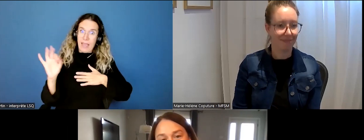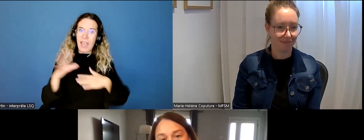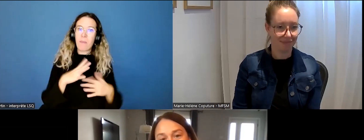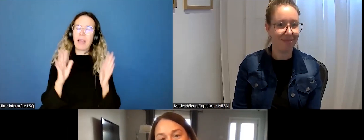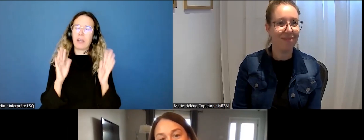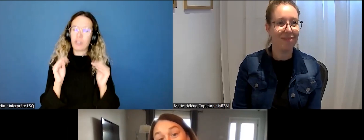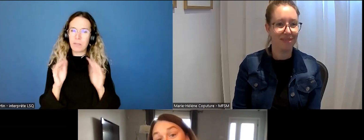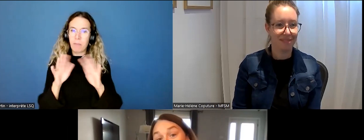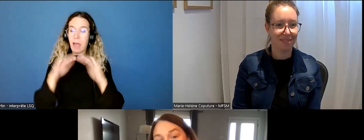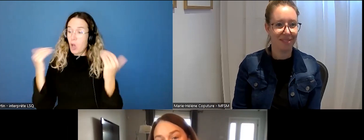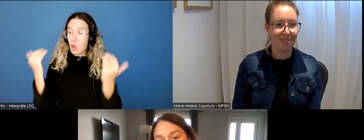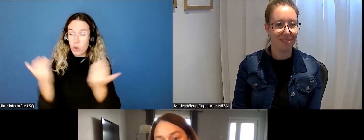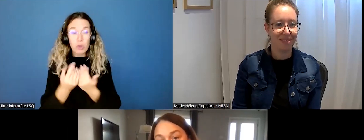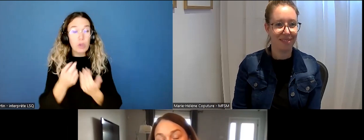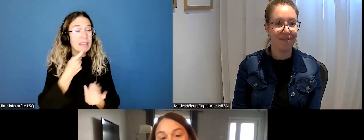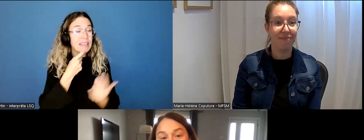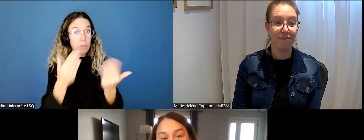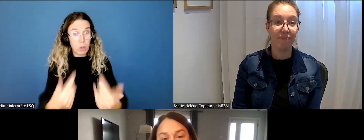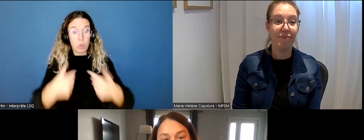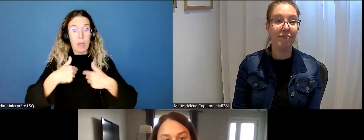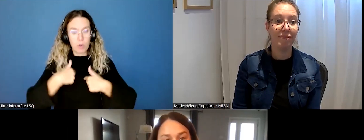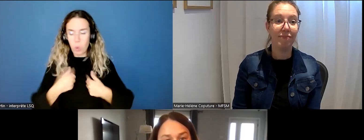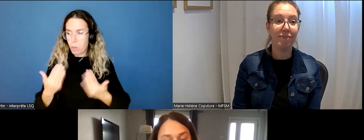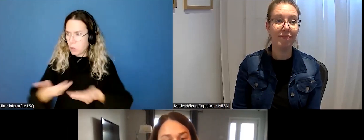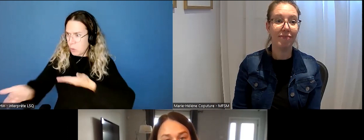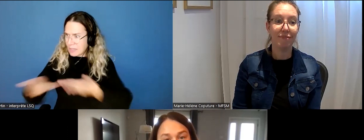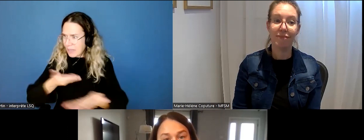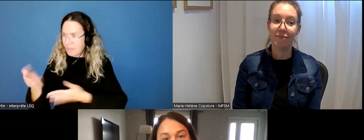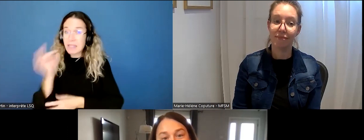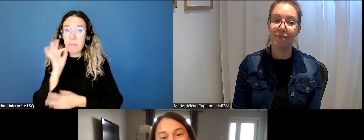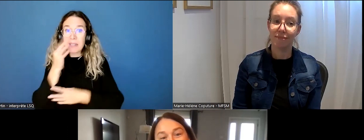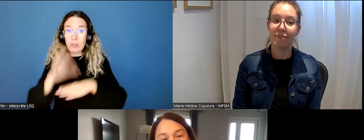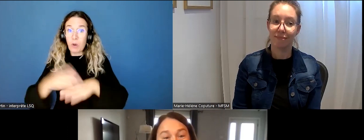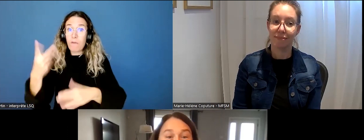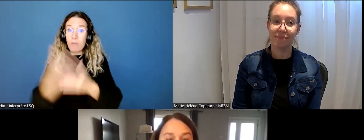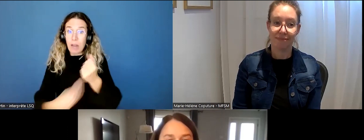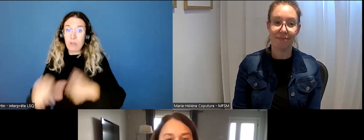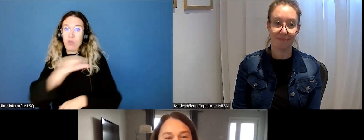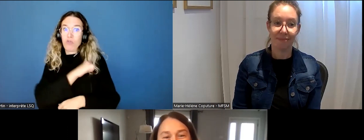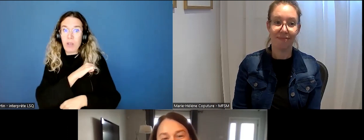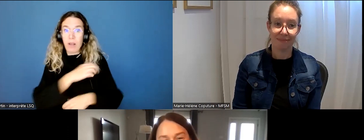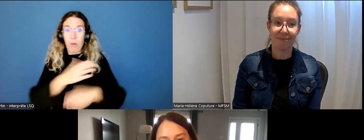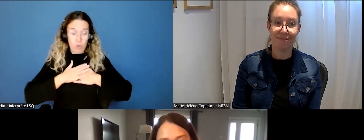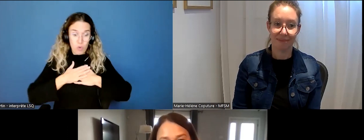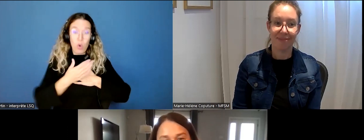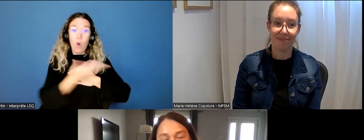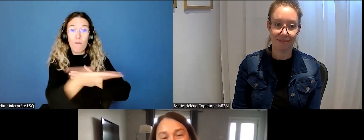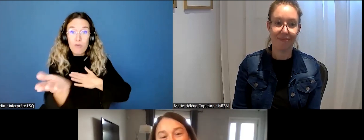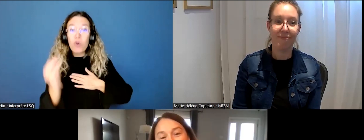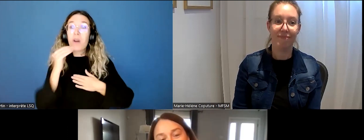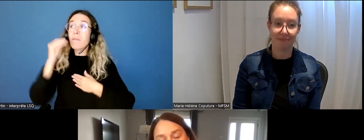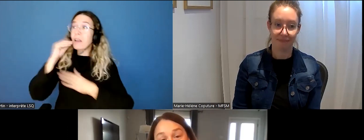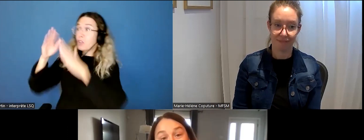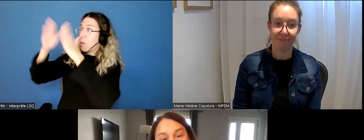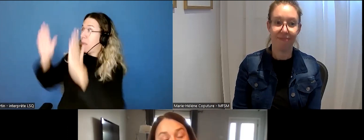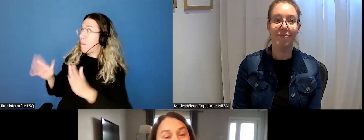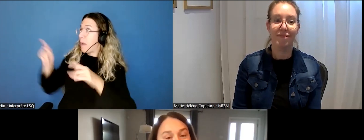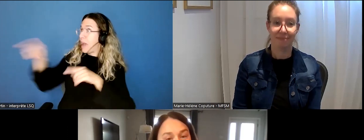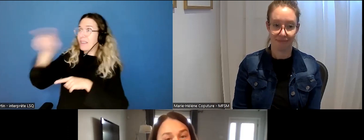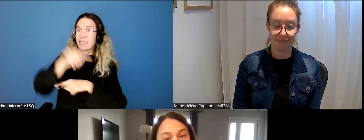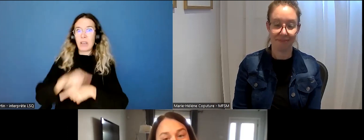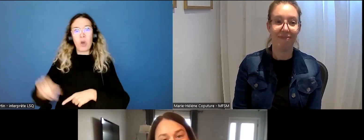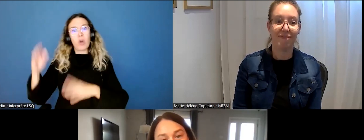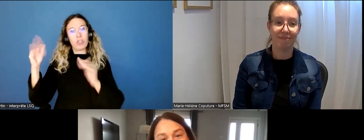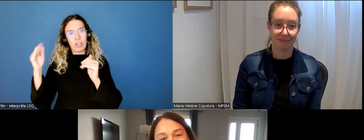moins toutes les personnes qui ont besoin de nous, besoin des services spécialisés en violence conjugale, nous, vous, les maisons d'hébergement, qui vont se